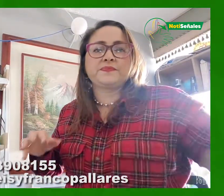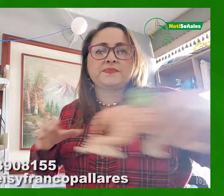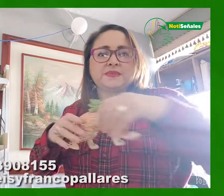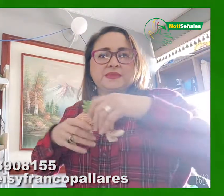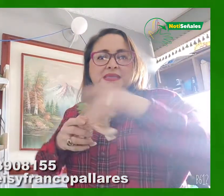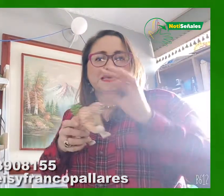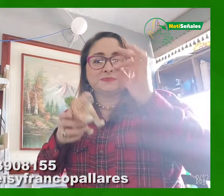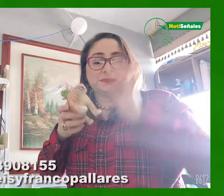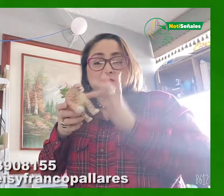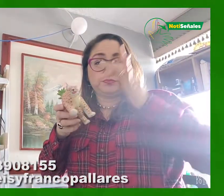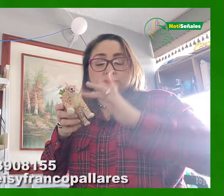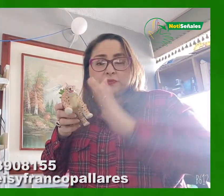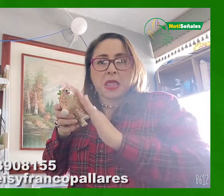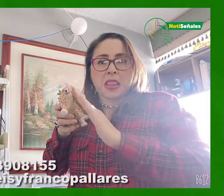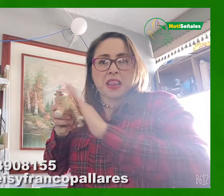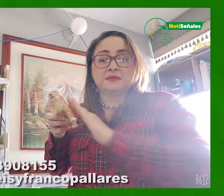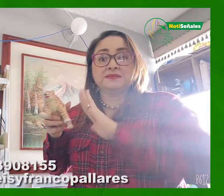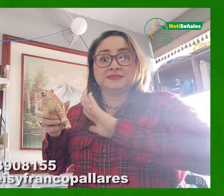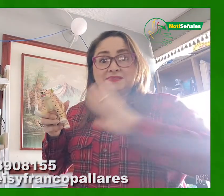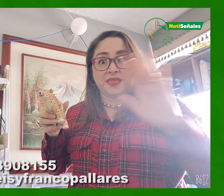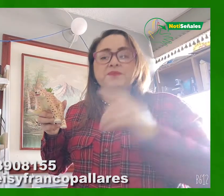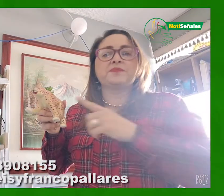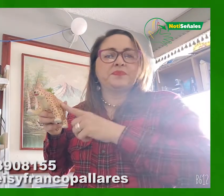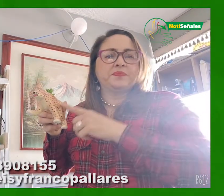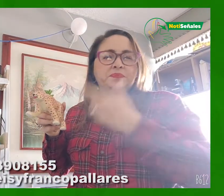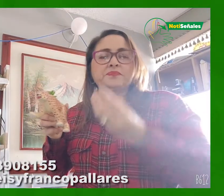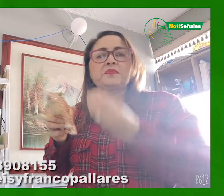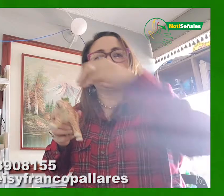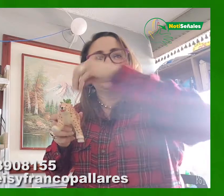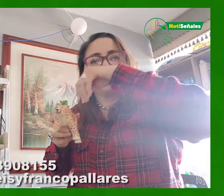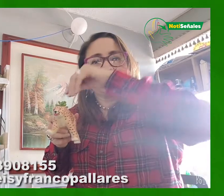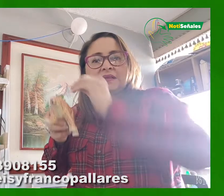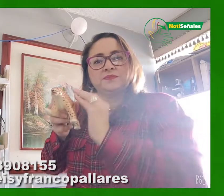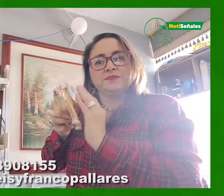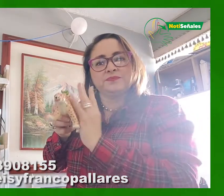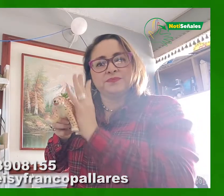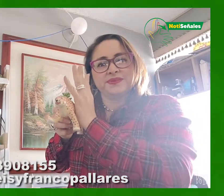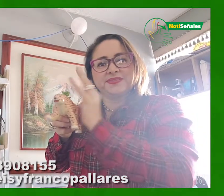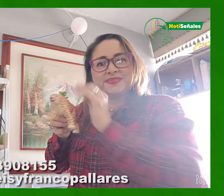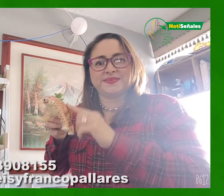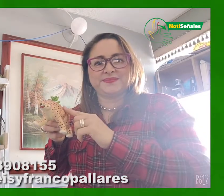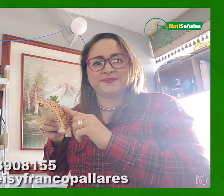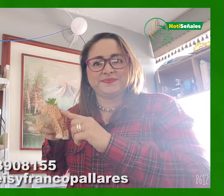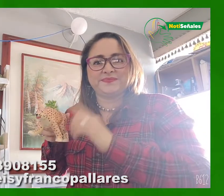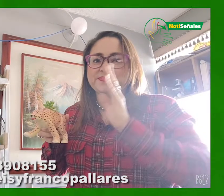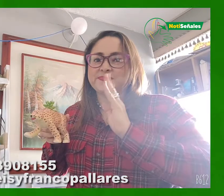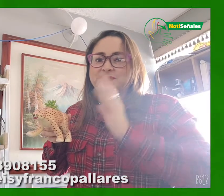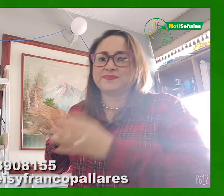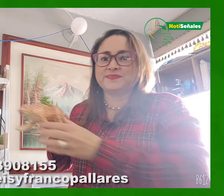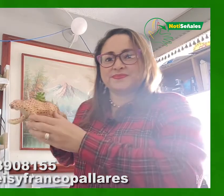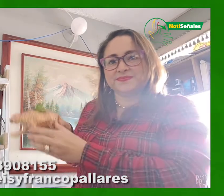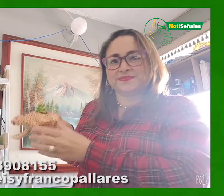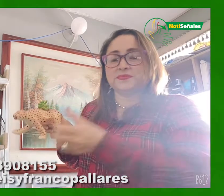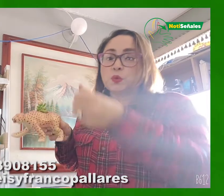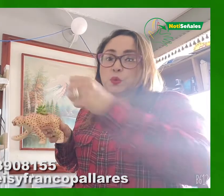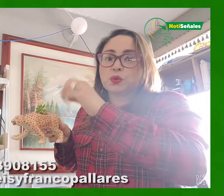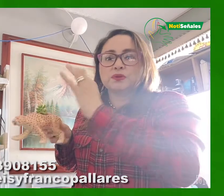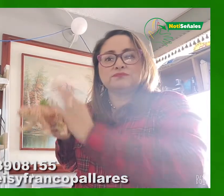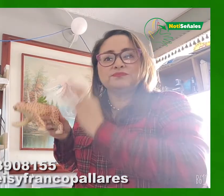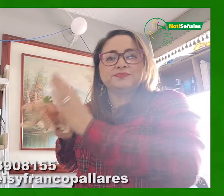Por último, aplicamos una resina para darle brillo y le podemos poner tierra o una planta en su interior. Le puedes echar agua y